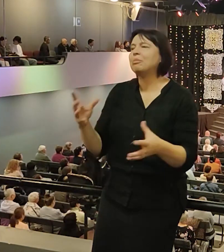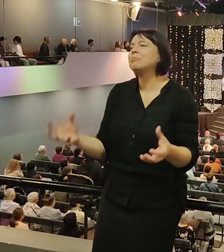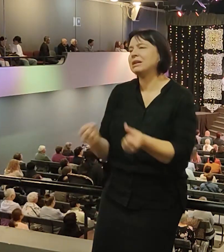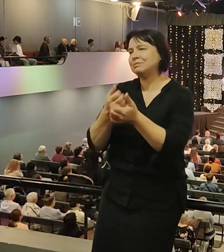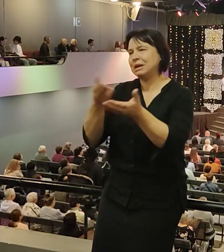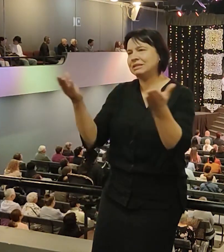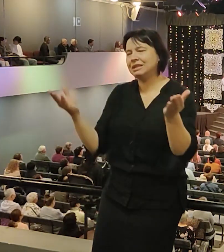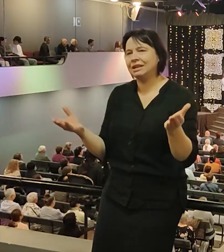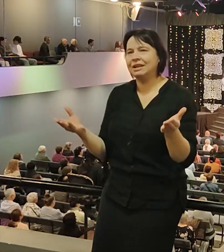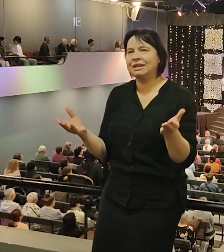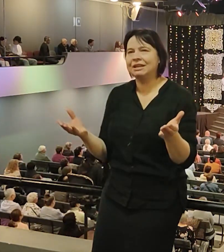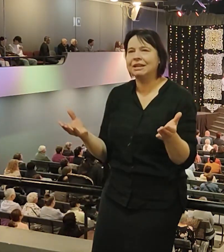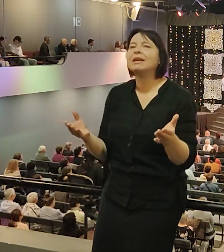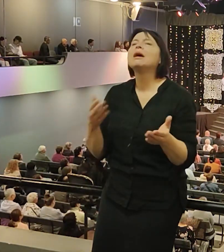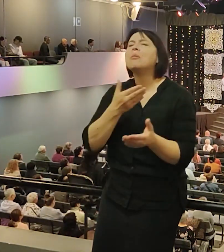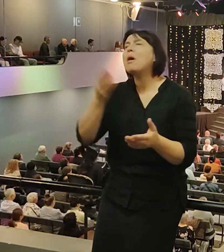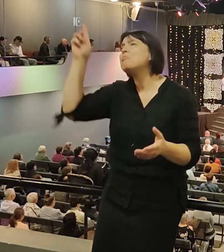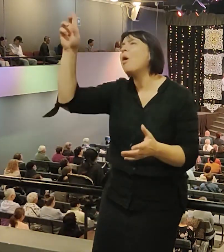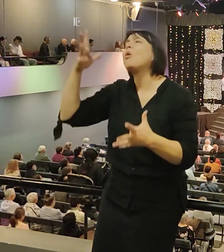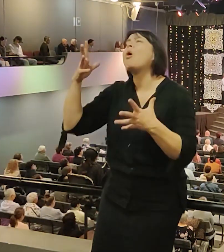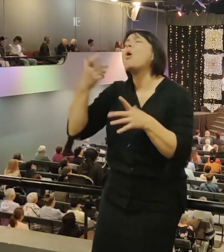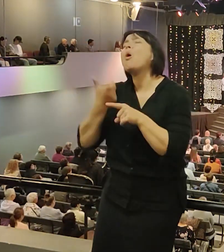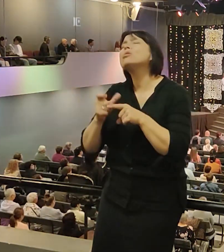Ты Богу очень важен и нужен.